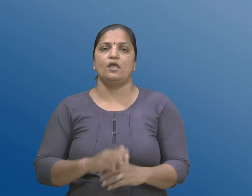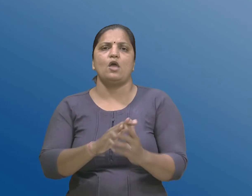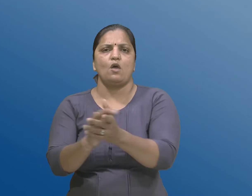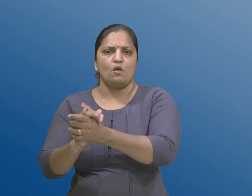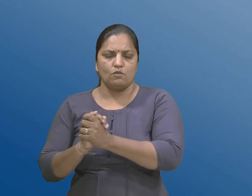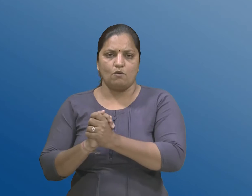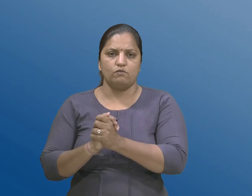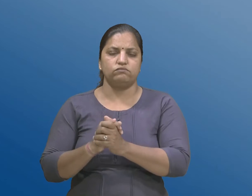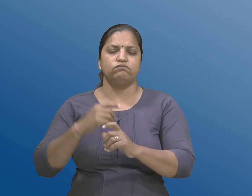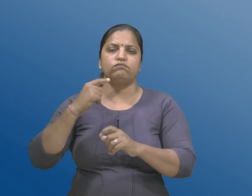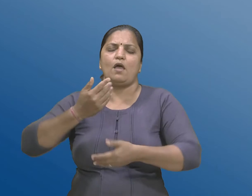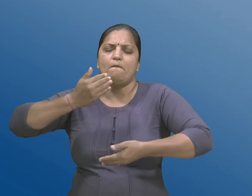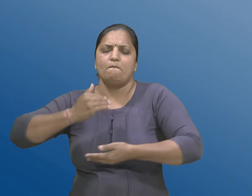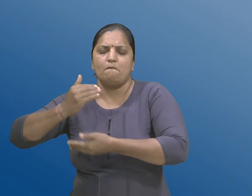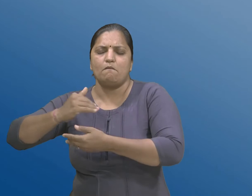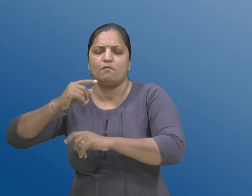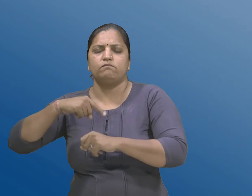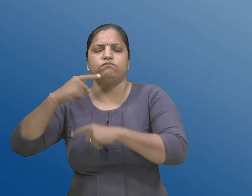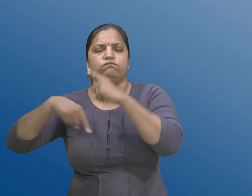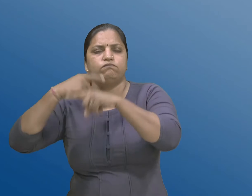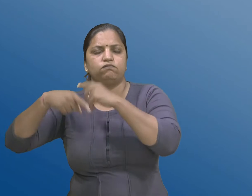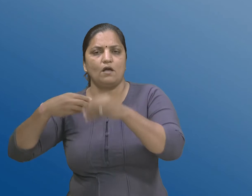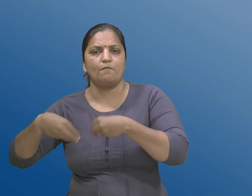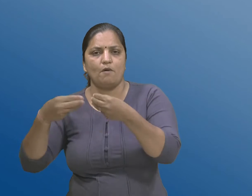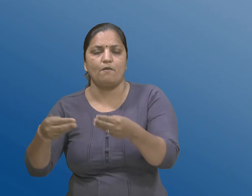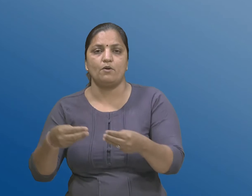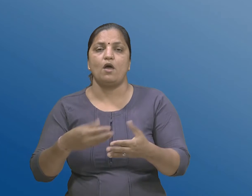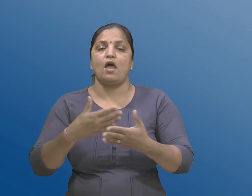वार्साईदान अत्वा हस्तान तरन द्वारा मलती तमाम रकम्